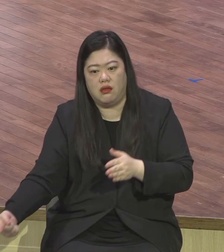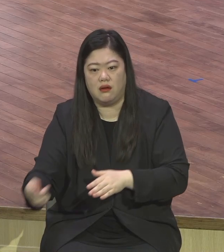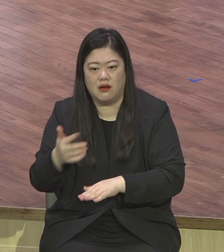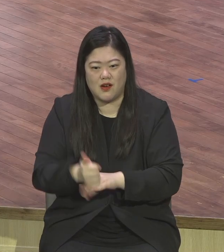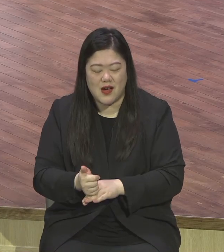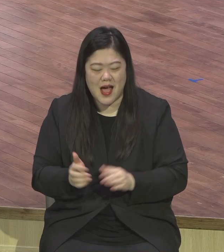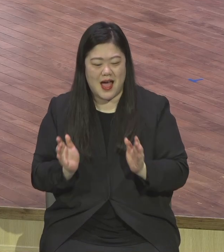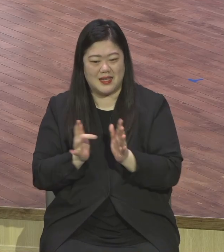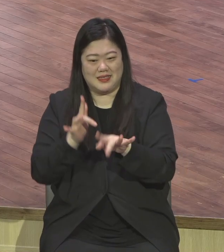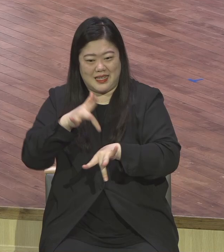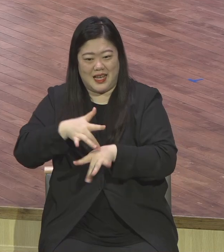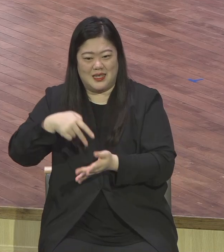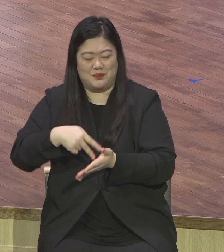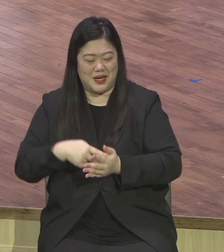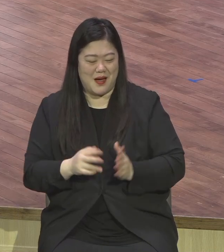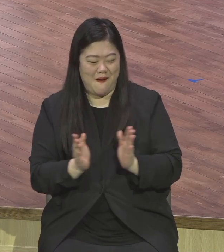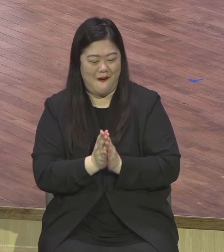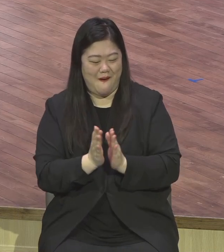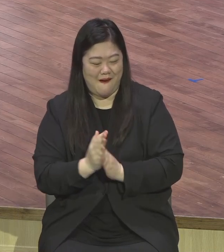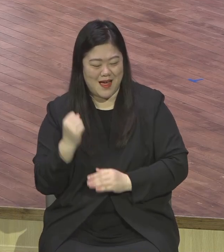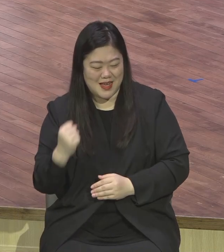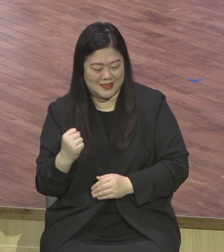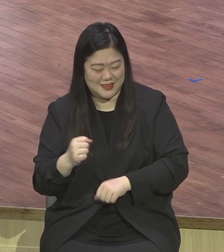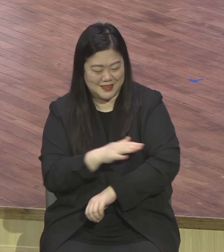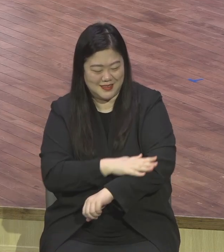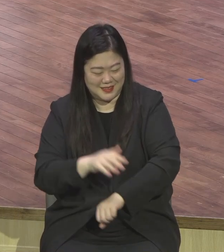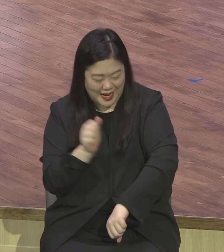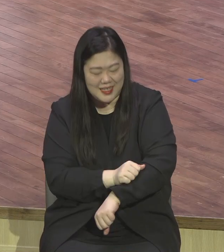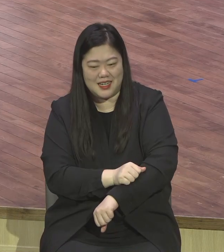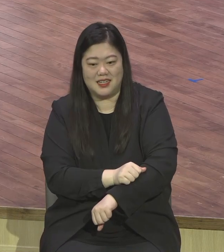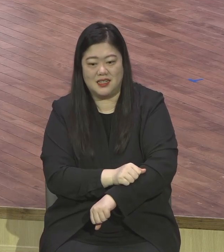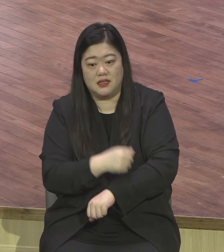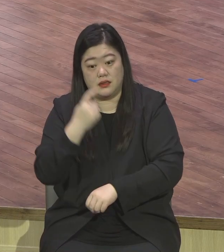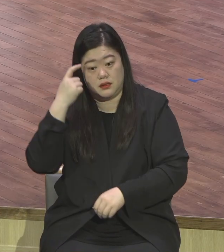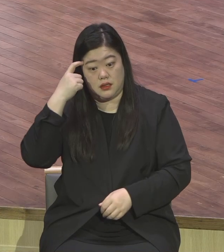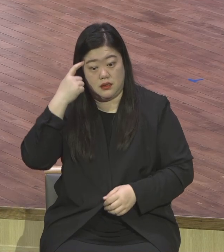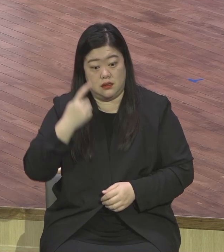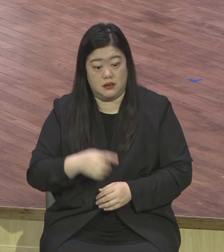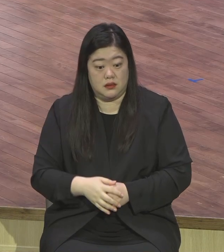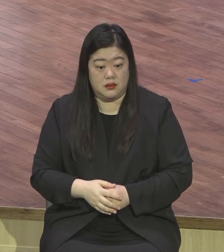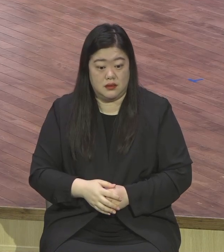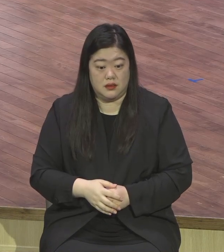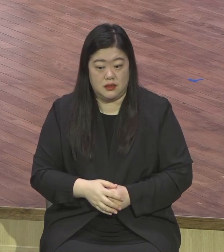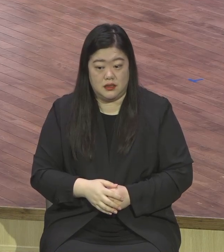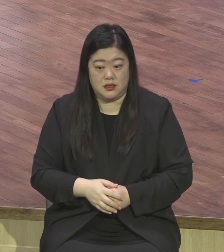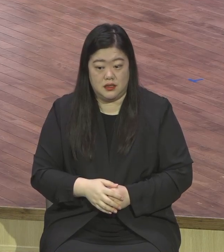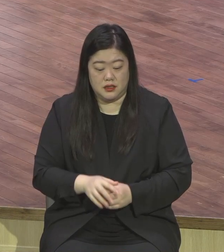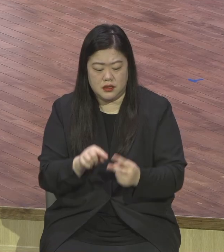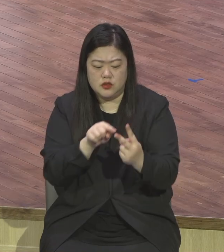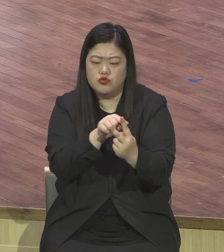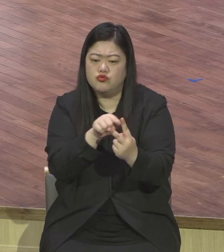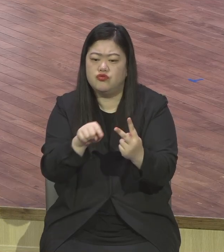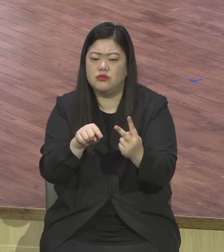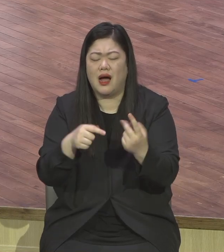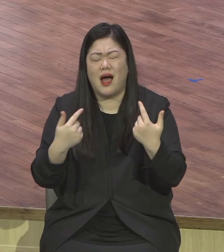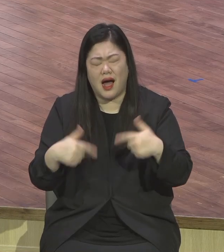해서든지 계속 오해 가운데 빠져 살도록